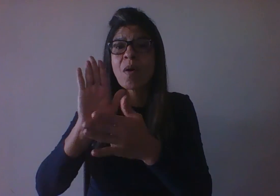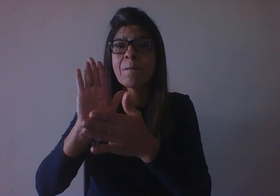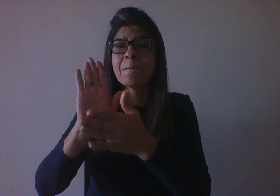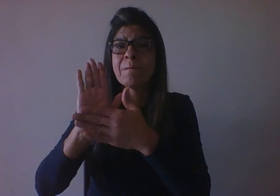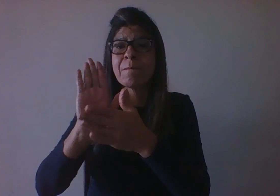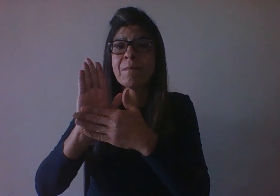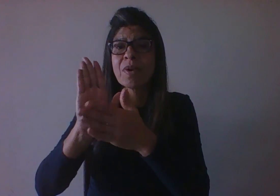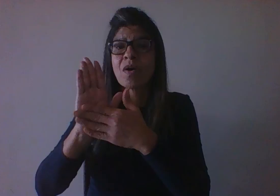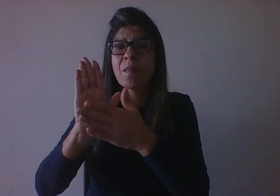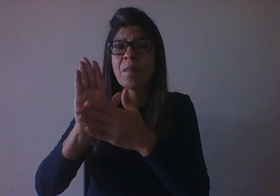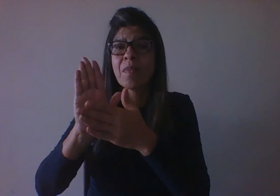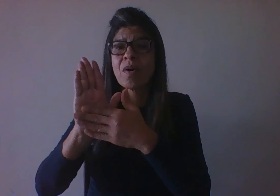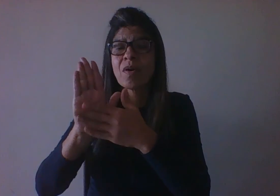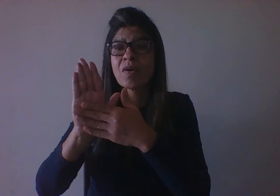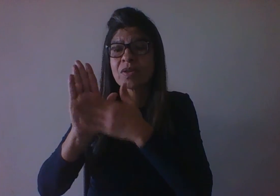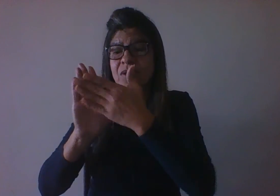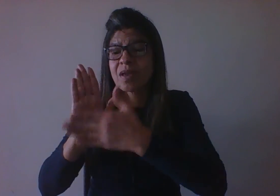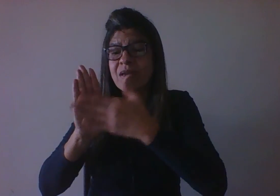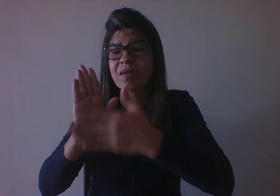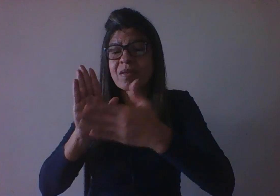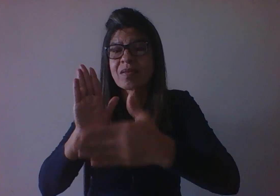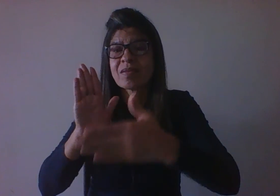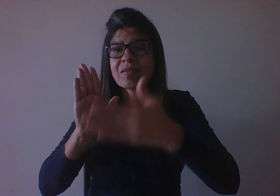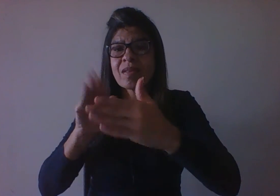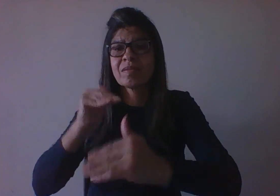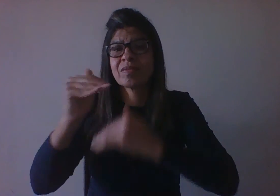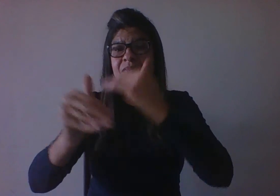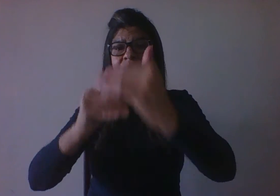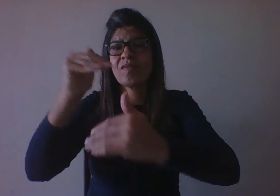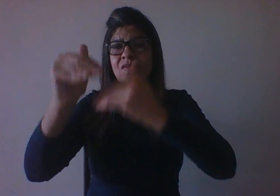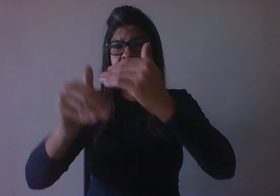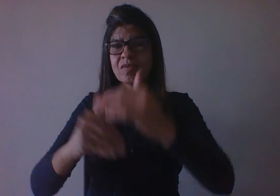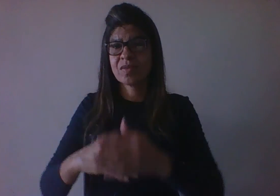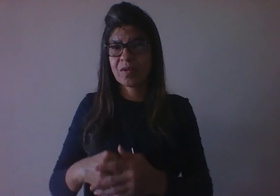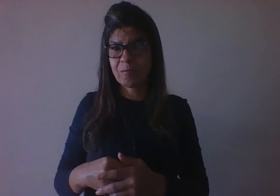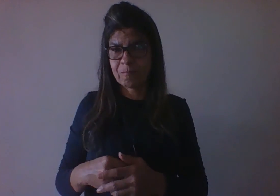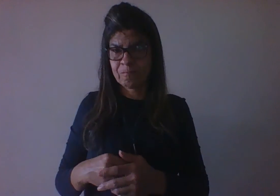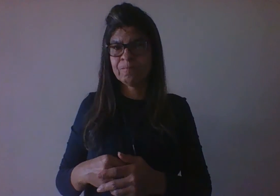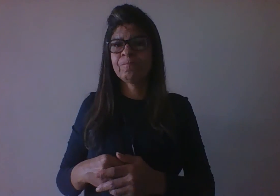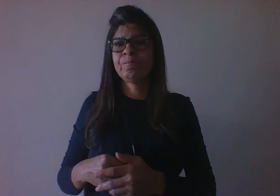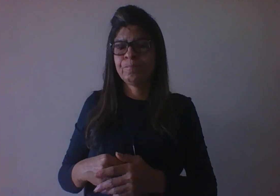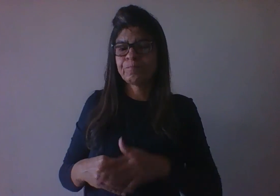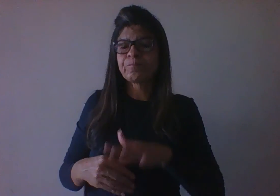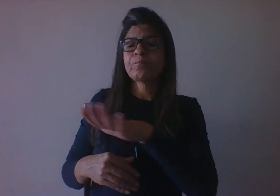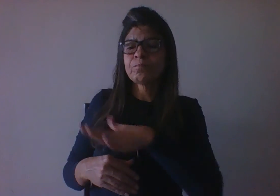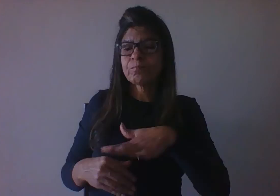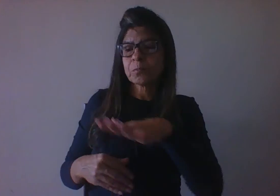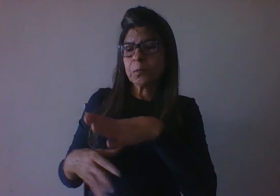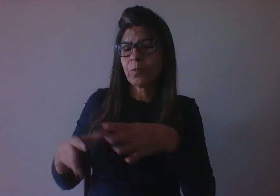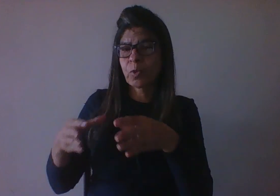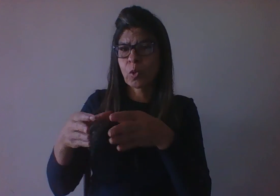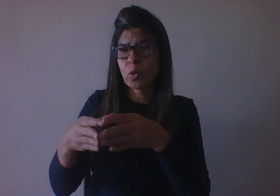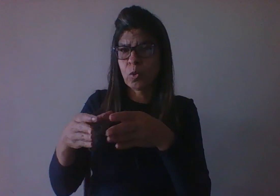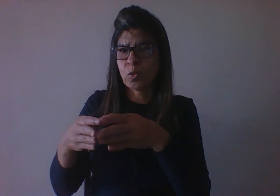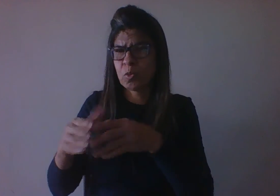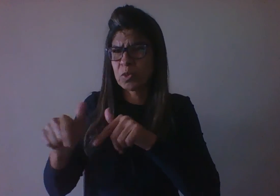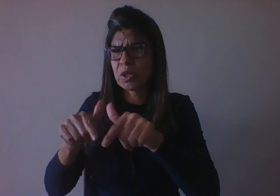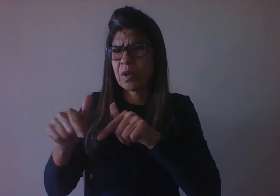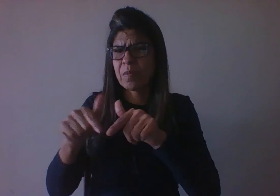estágios de evolução. Nesse grupo que trabalham com estágios ou fases de desenvolvimento, a vai ter o trabalho, por exemplo,